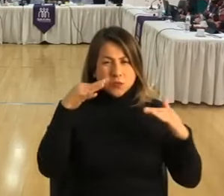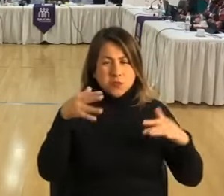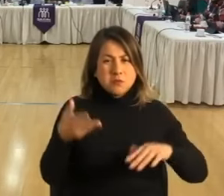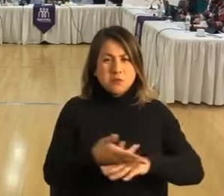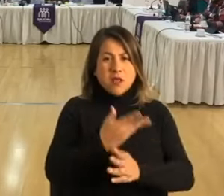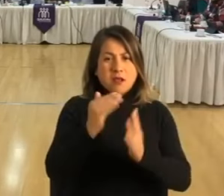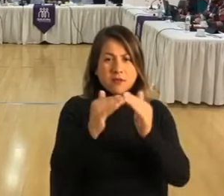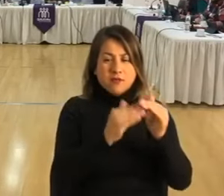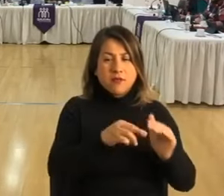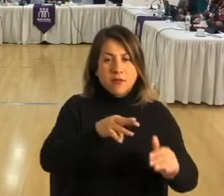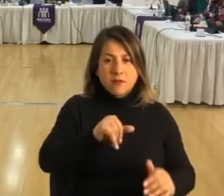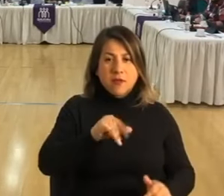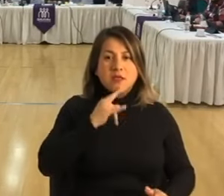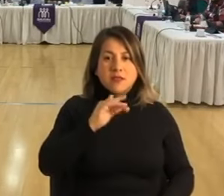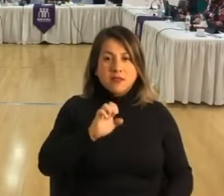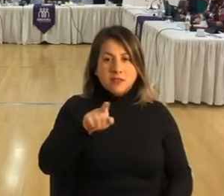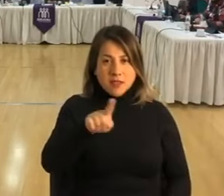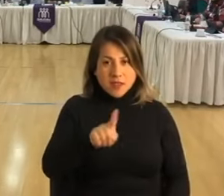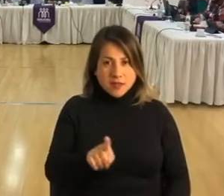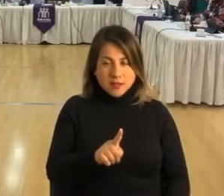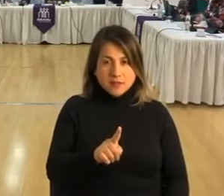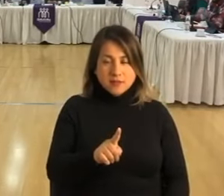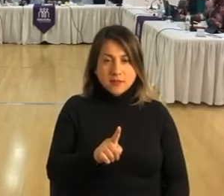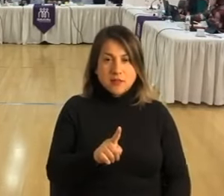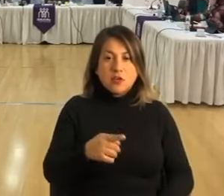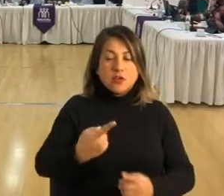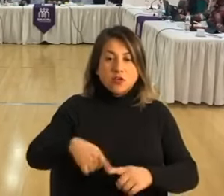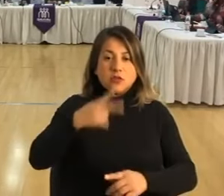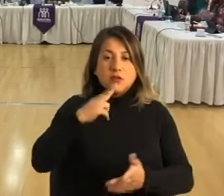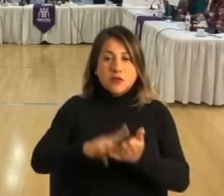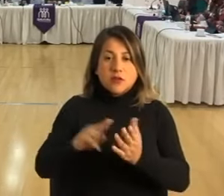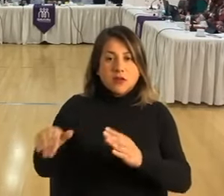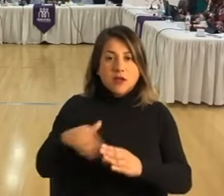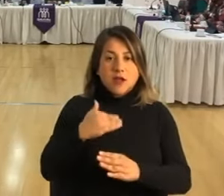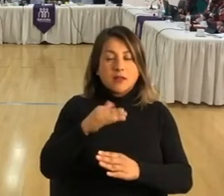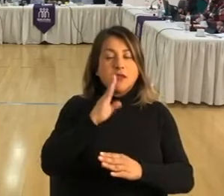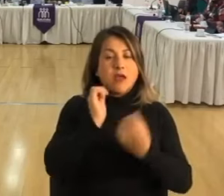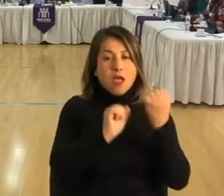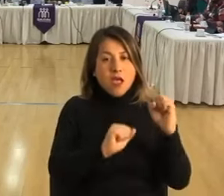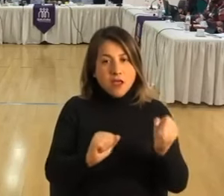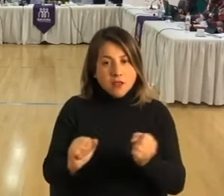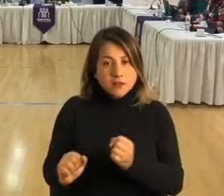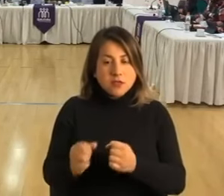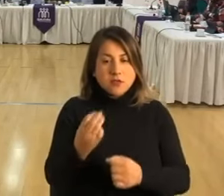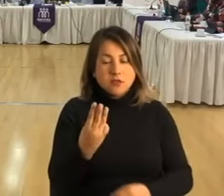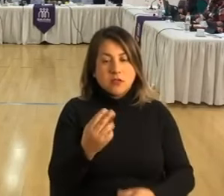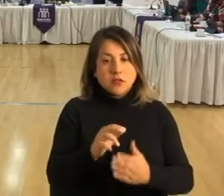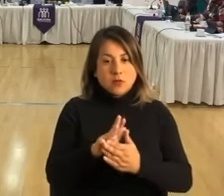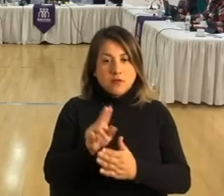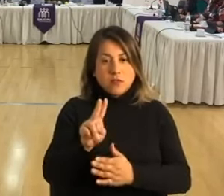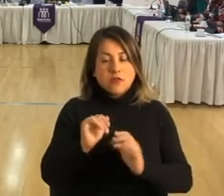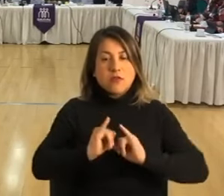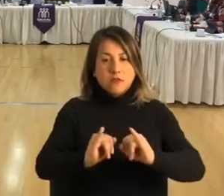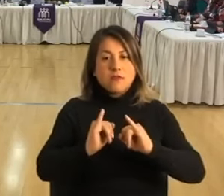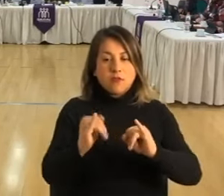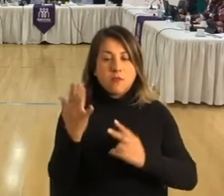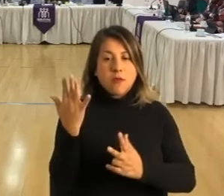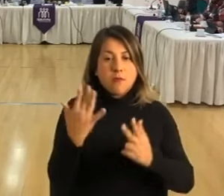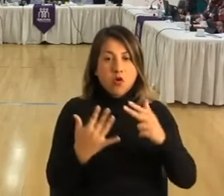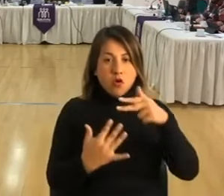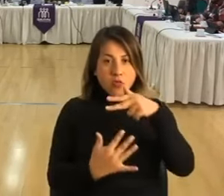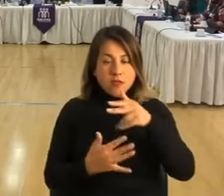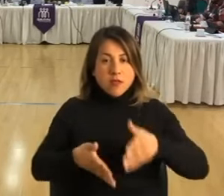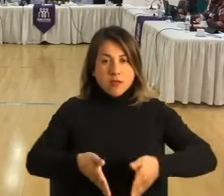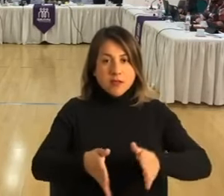ubicado en calle Los Maitenes, en Villa Zoyla. Un oficio de la dirección de Azeo y Ornato, número 3.9.2, informe sobre podas de árboles